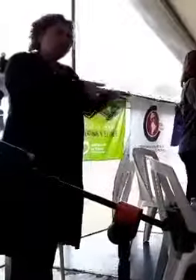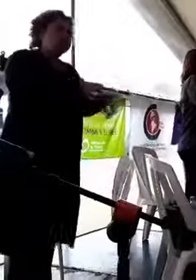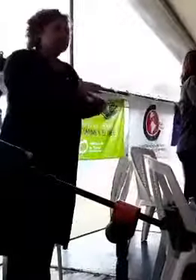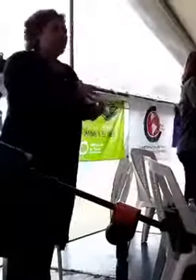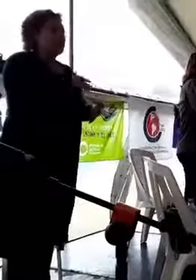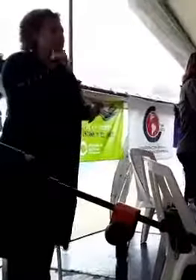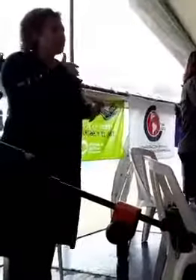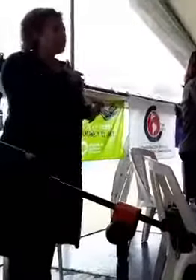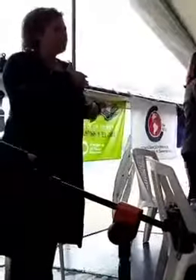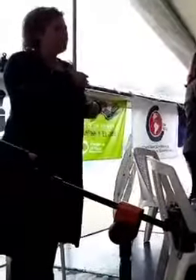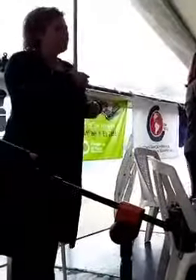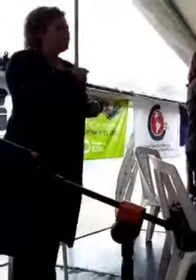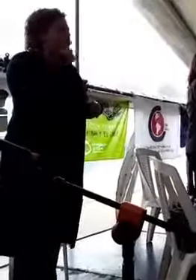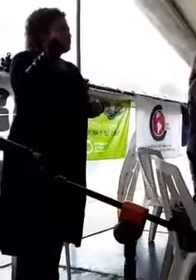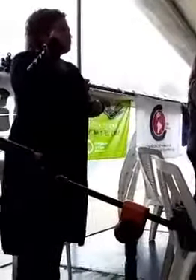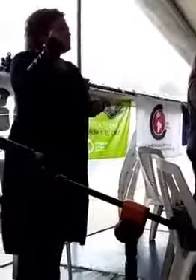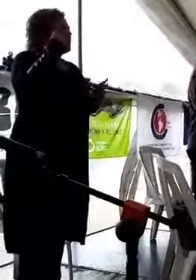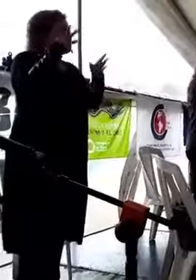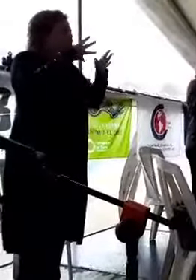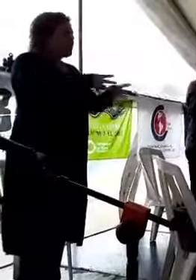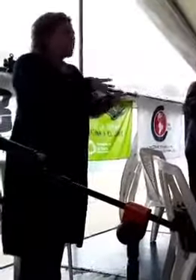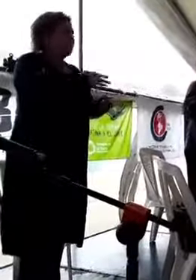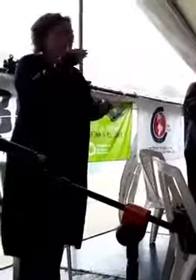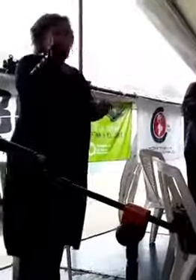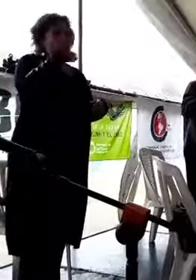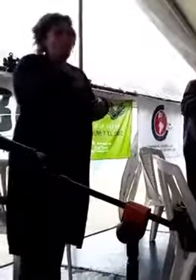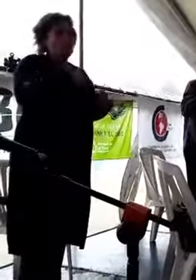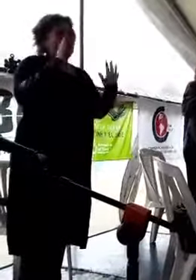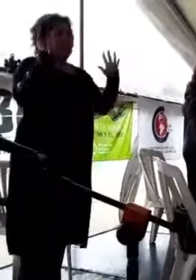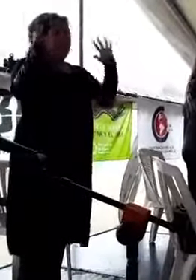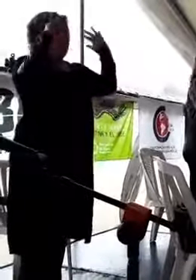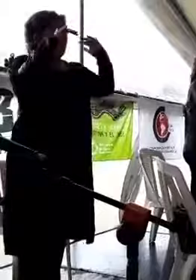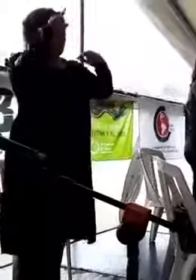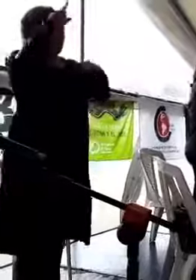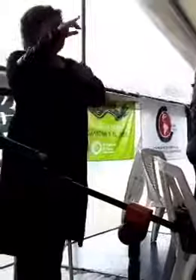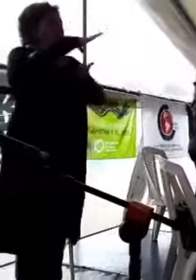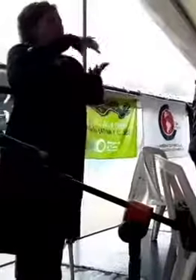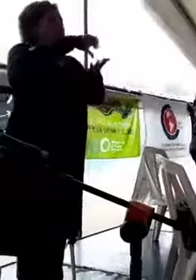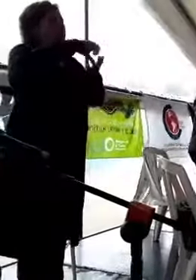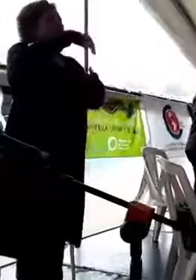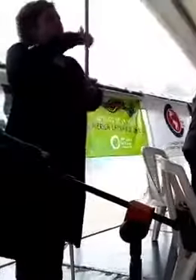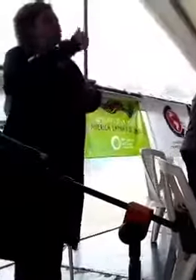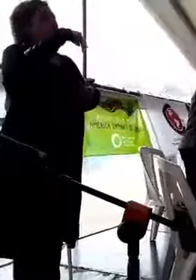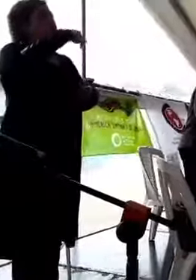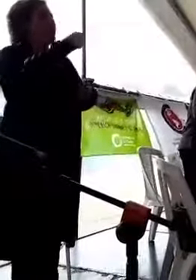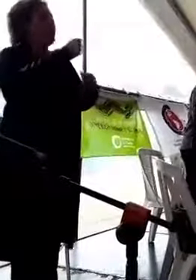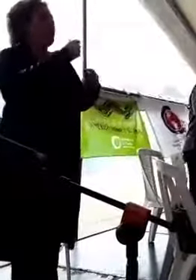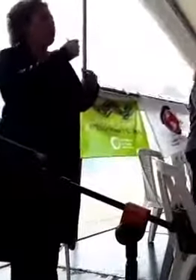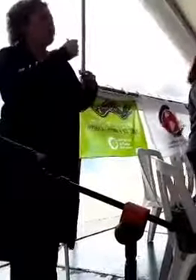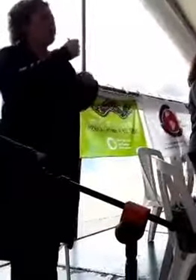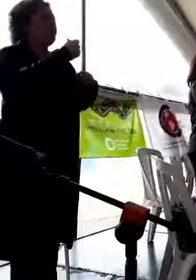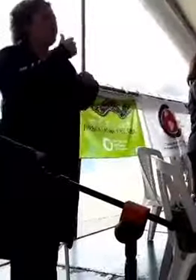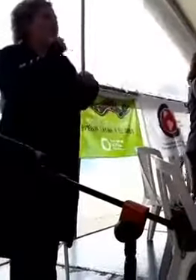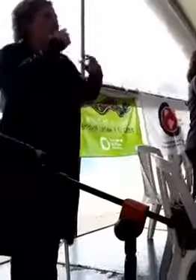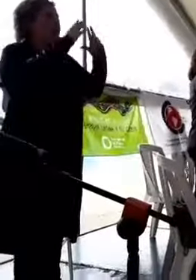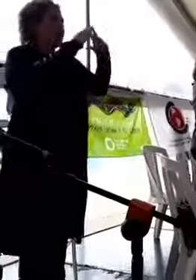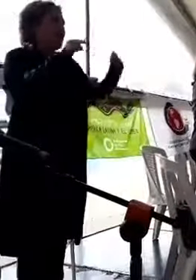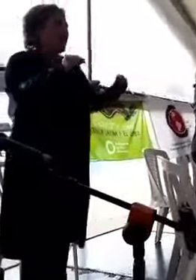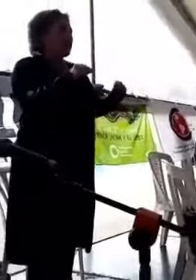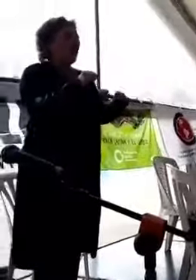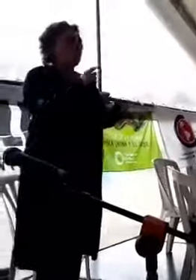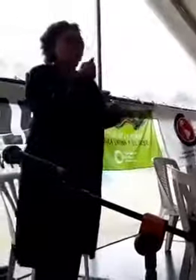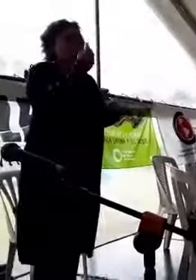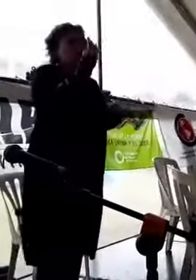nos colocamos desafios em nosso último encontro na cidade de Banagua, Nicaragua, quatro